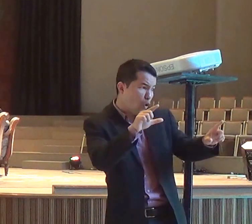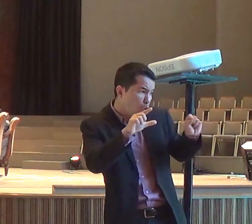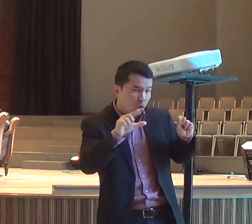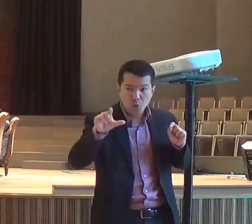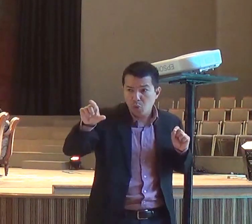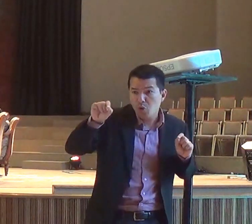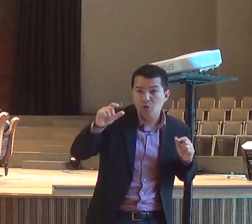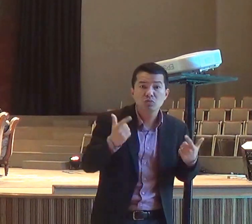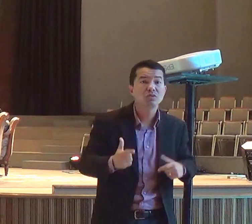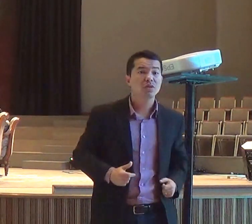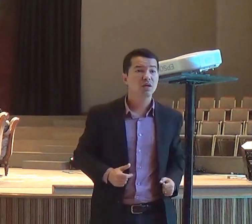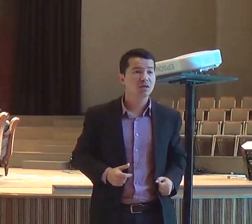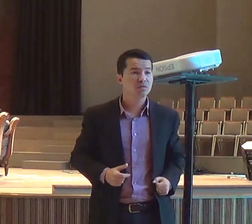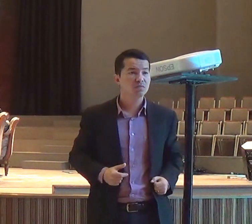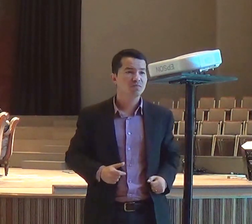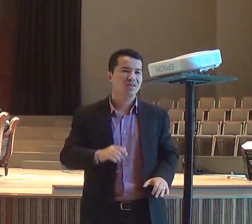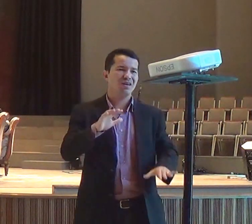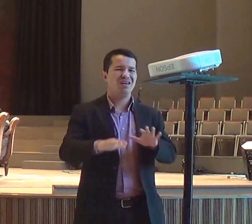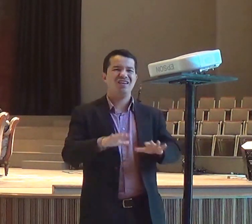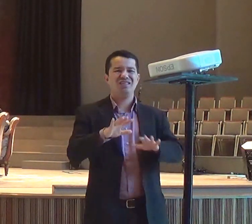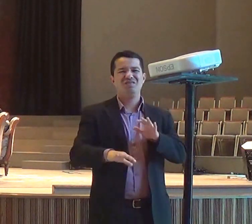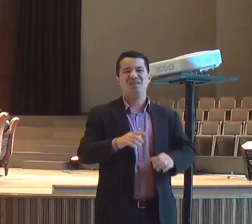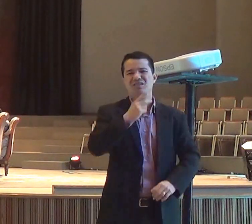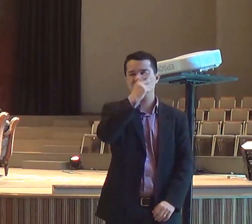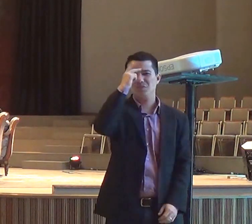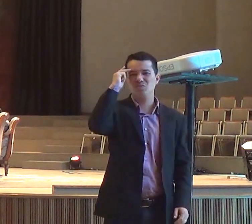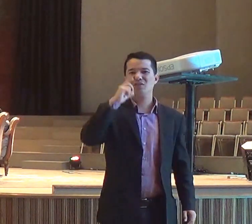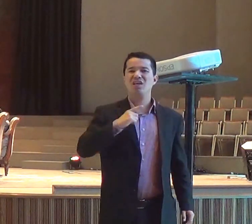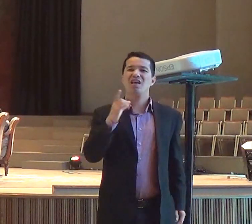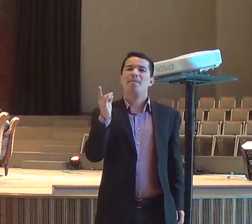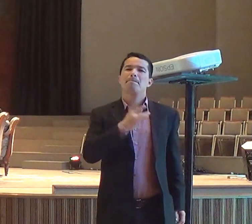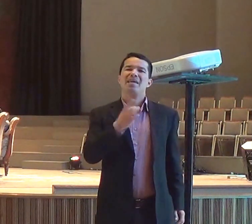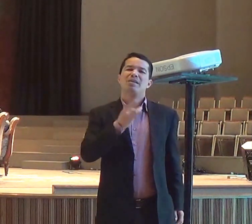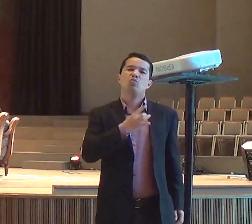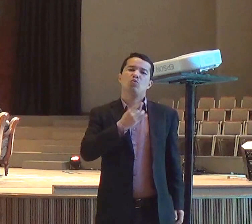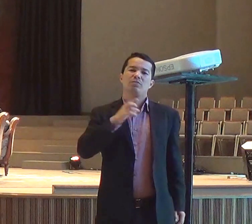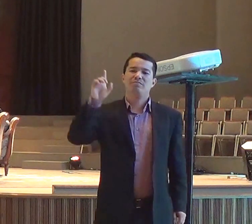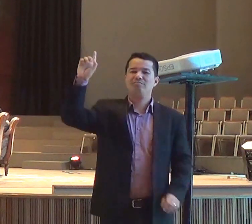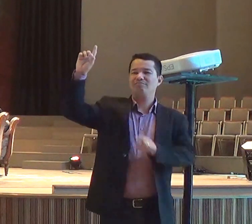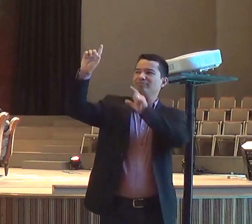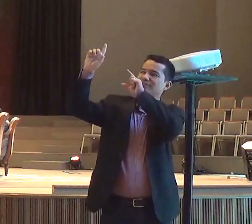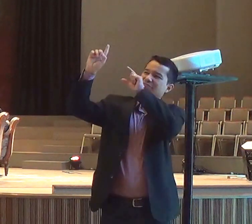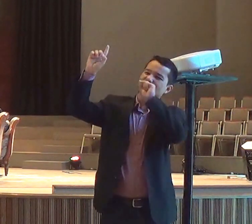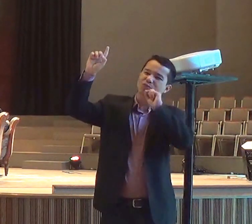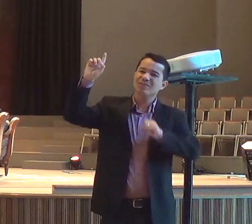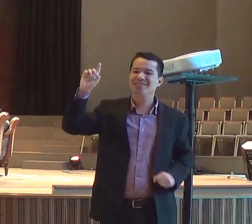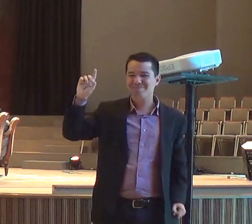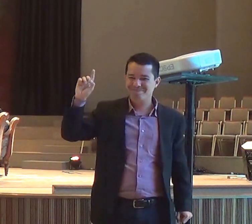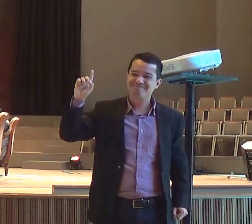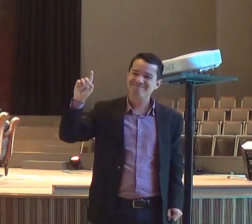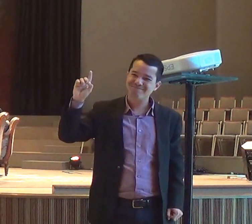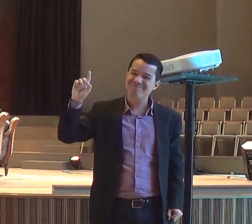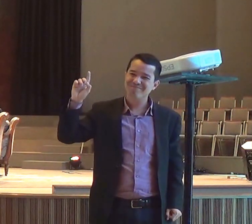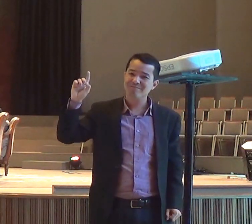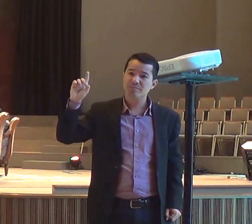firmar, um compromisso, só, com o Senhor, e esse era o problema, desse povo,